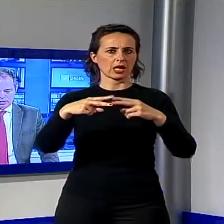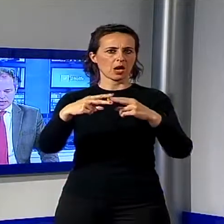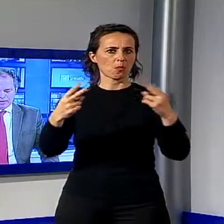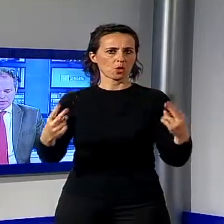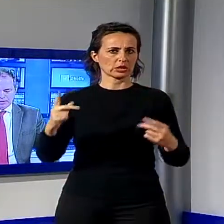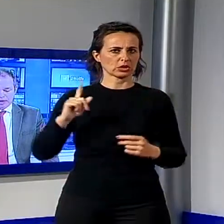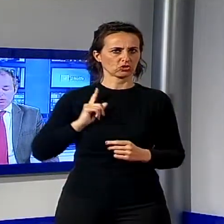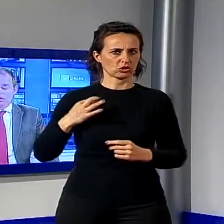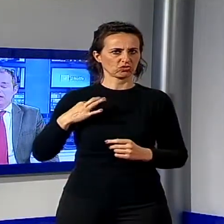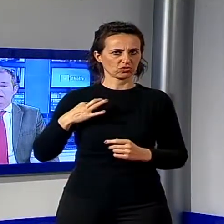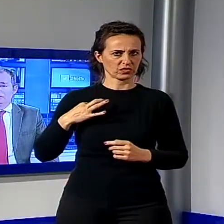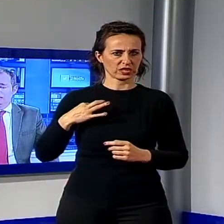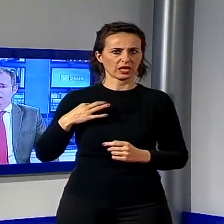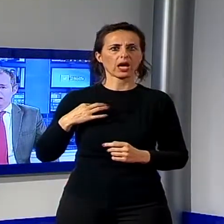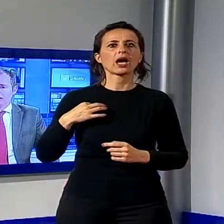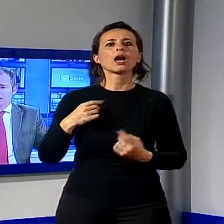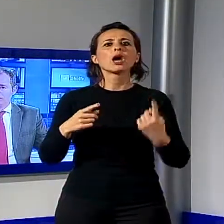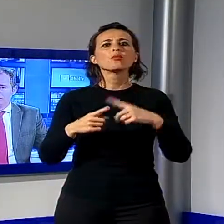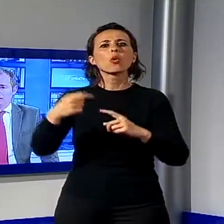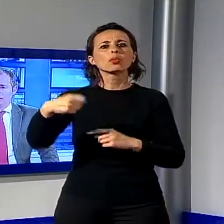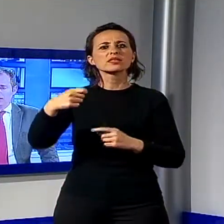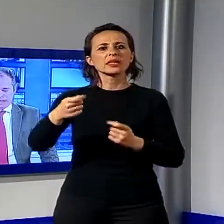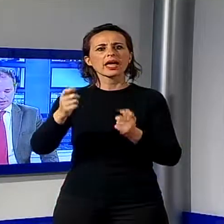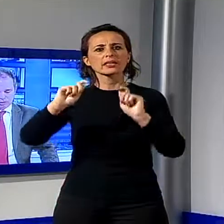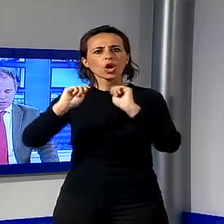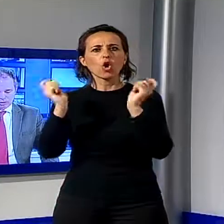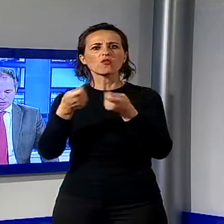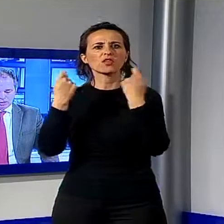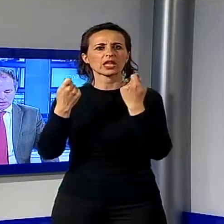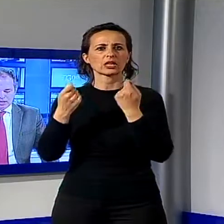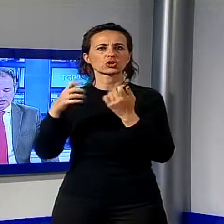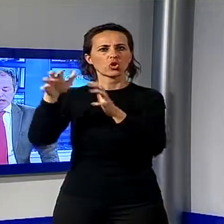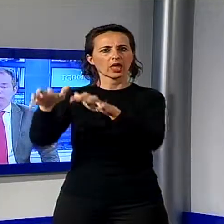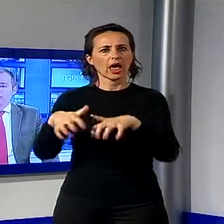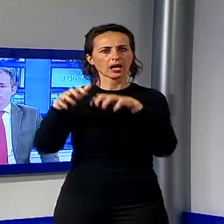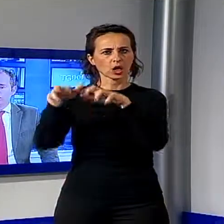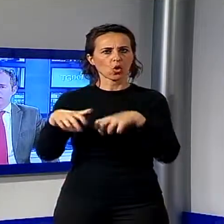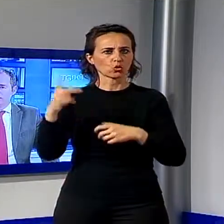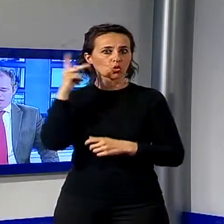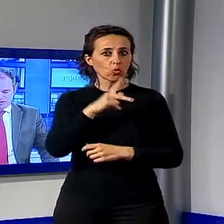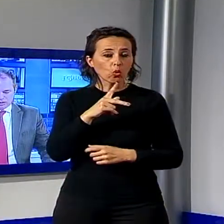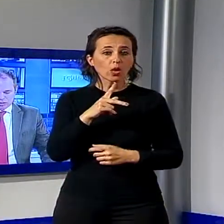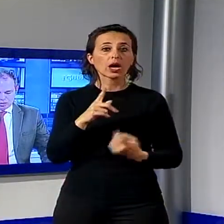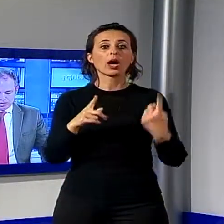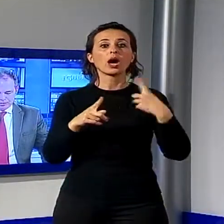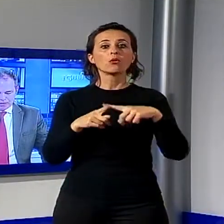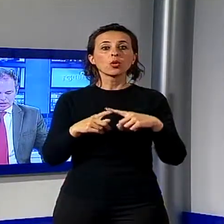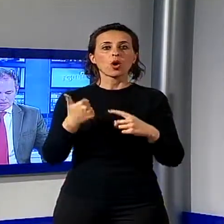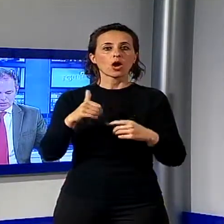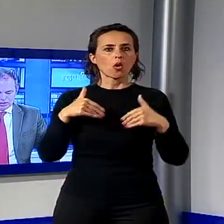Gaddi, Piero Tartagni, presidente della Confederazione Italiana Agricoltori di Lucca, Emanuele Tommasi che è assessore a Forte